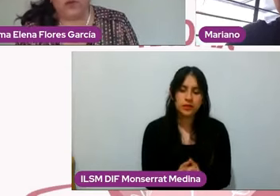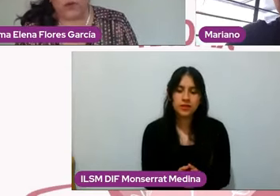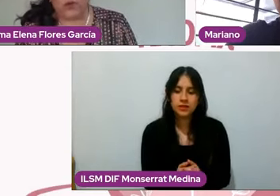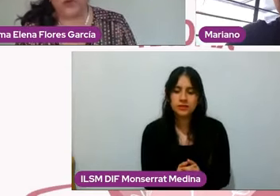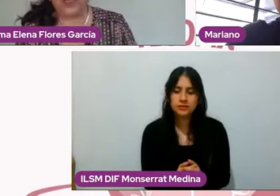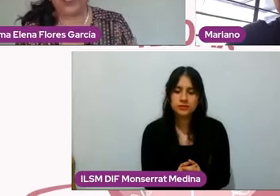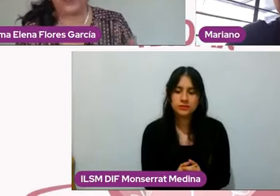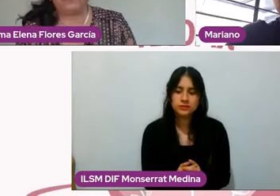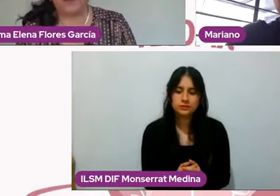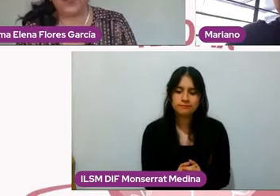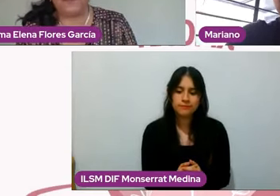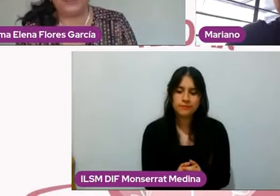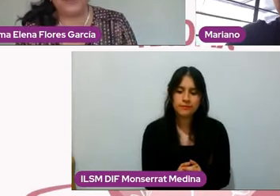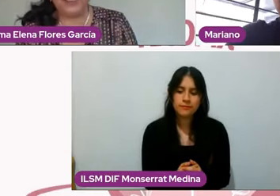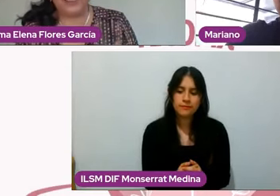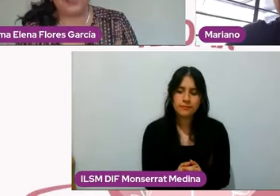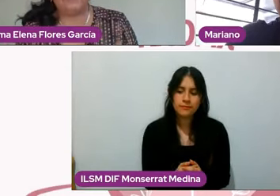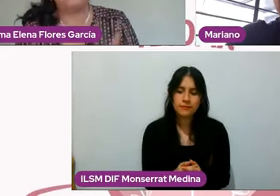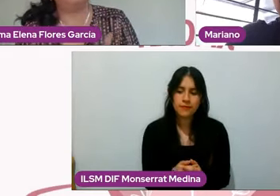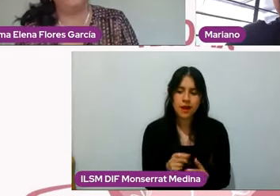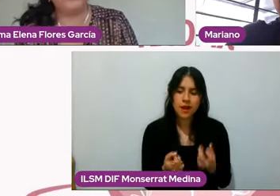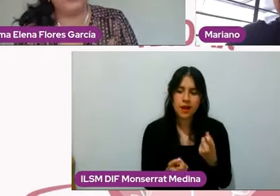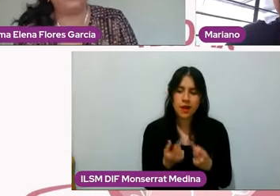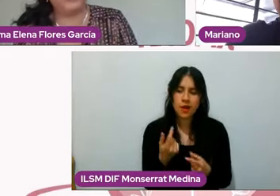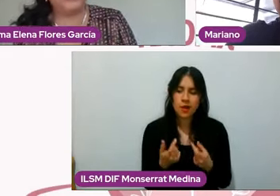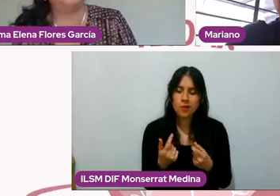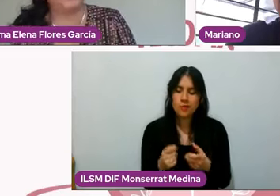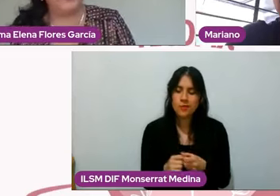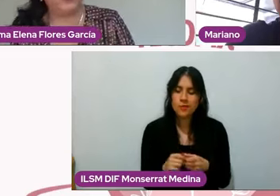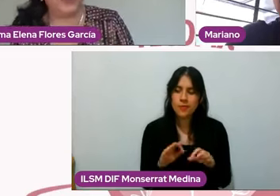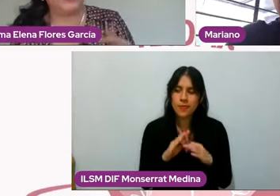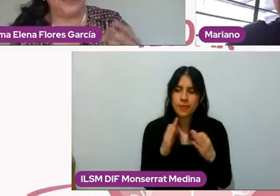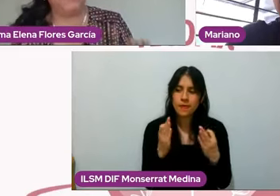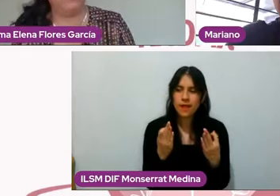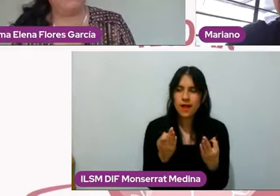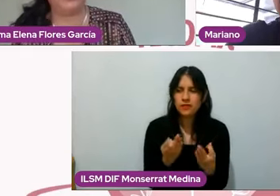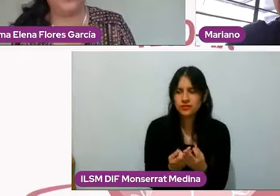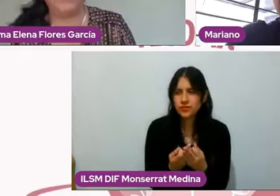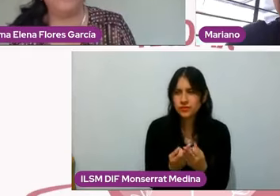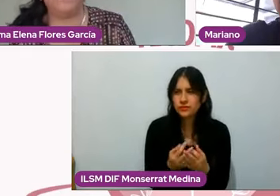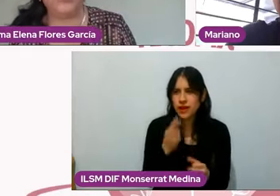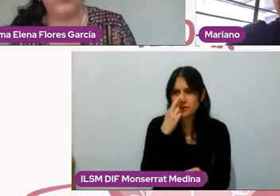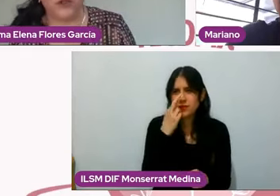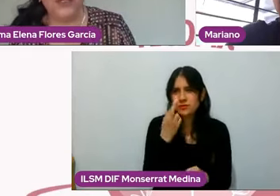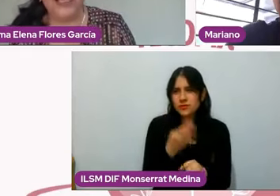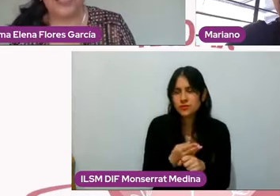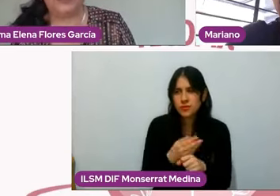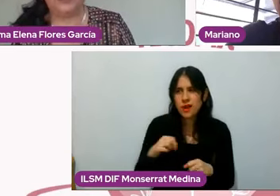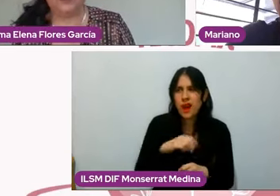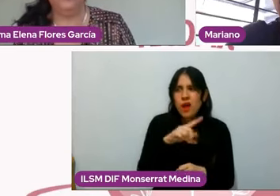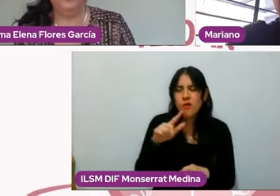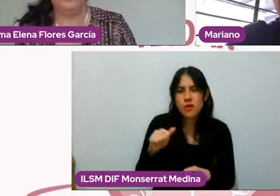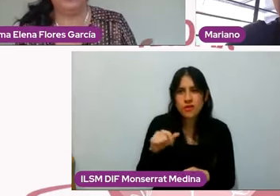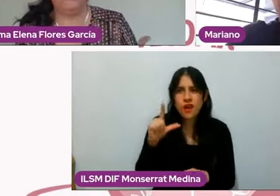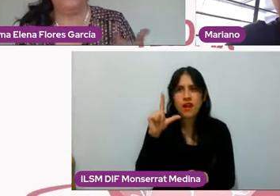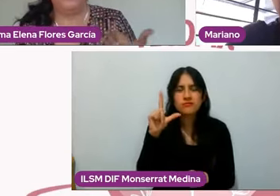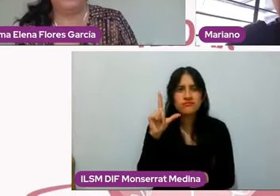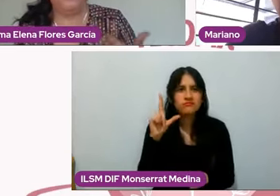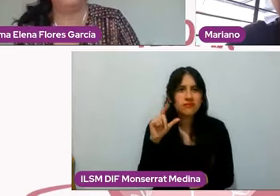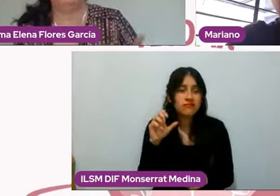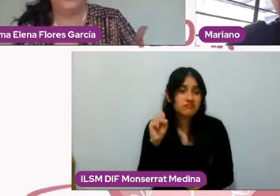¿existen vínculos responsables después de los 60 años, es decir, para una persona mayor? Aquí, ¿no?